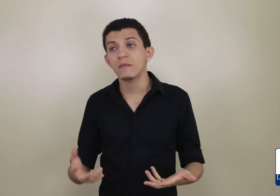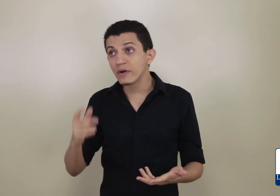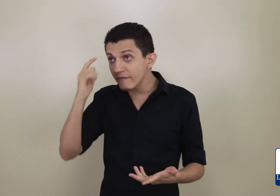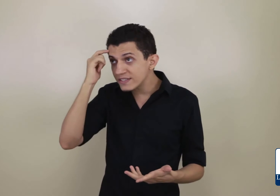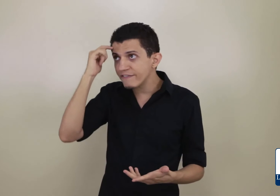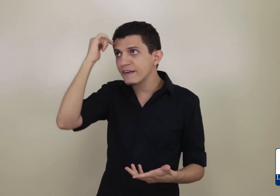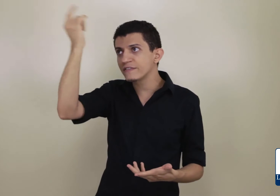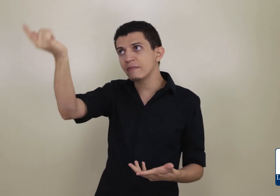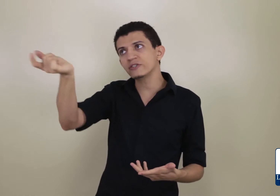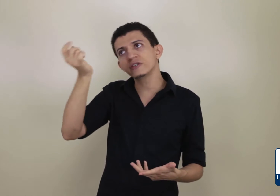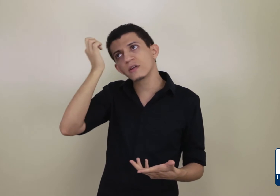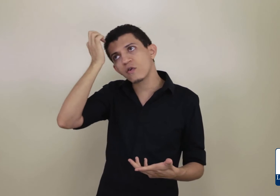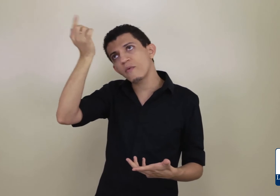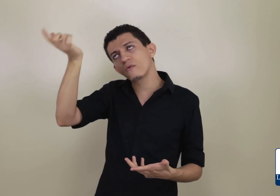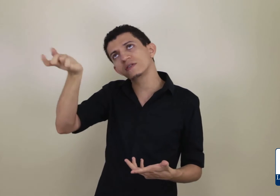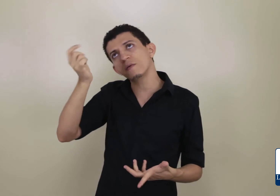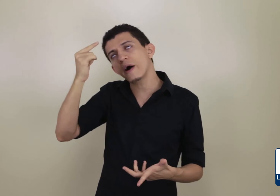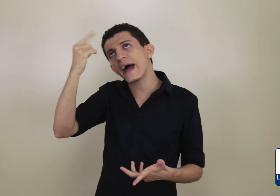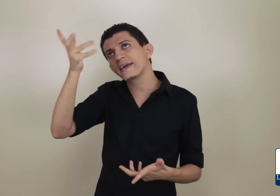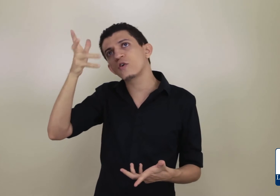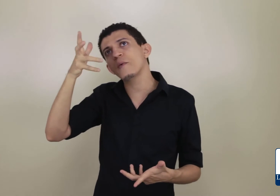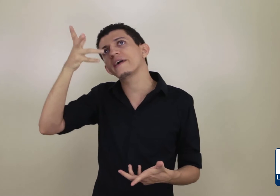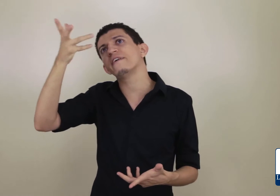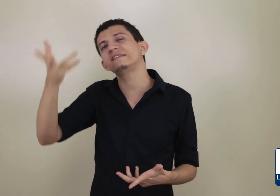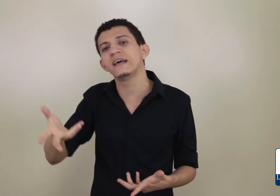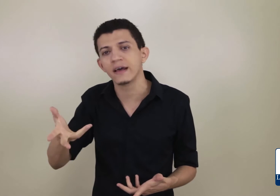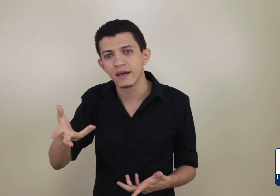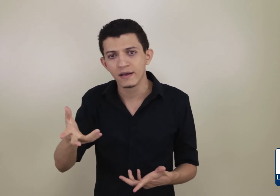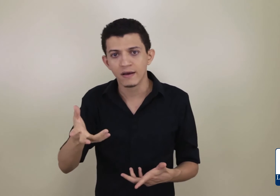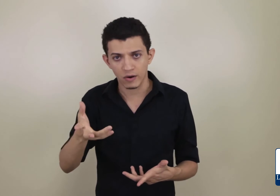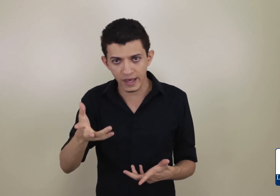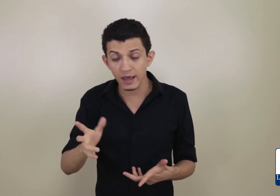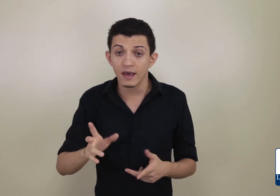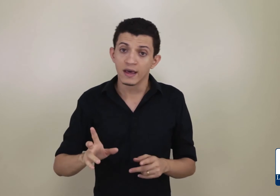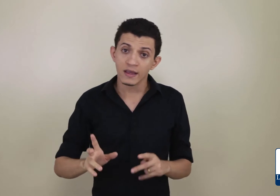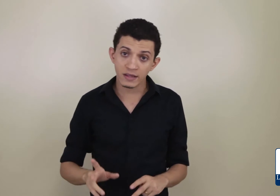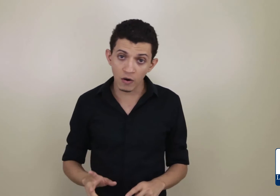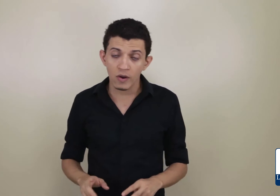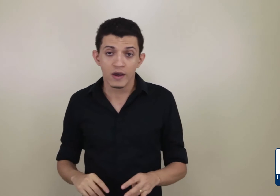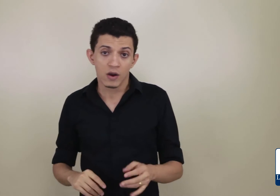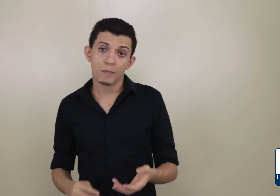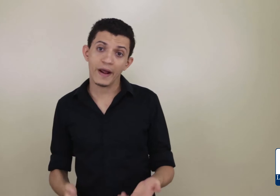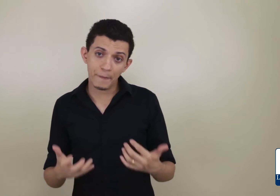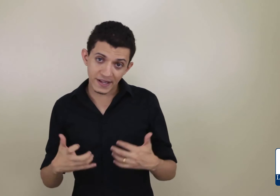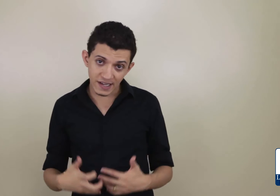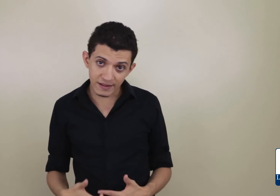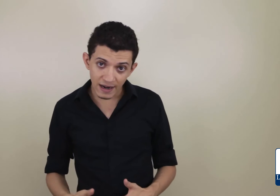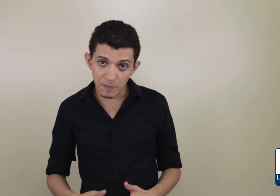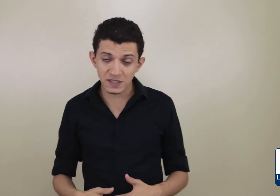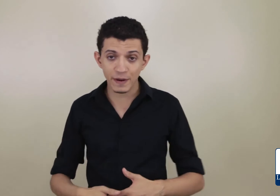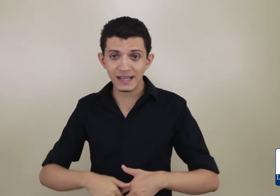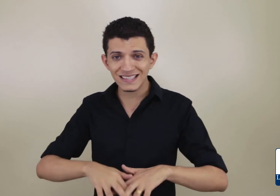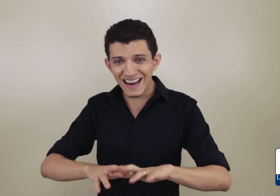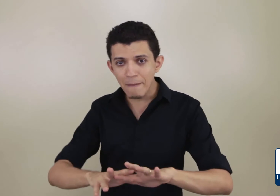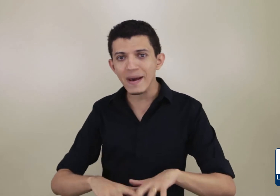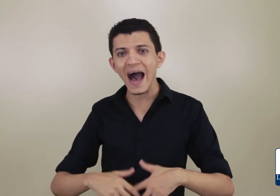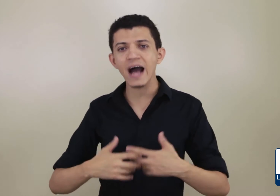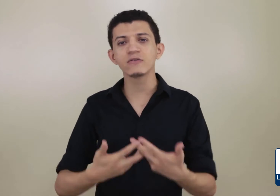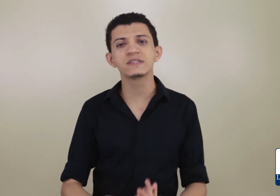Porque você fica imaginando como, se eu morar aqui, como é que vai ser. Ok? Então, para o aprendizado da Libras, para esse lembrar do